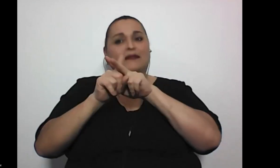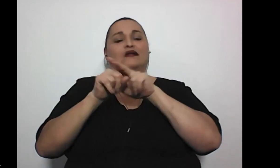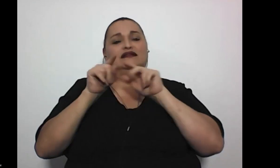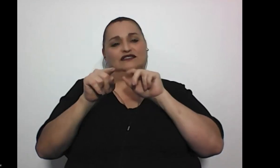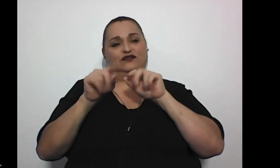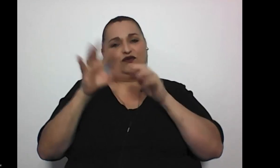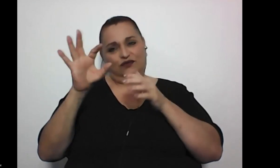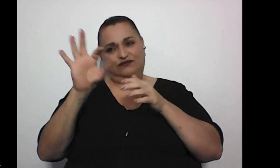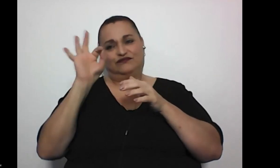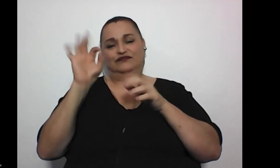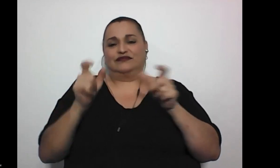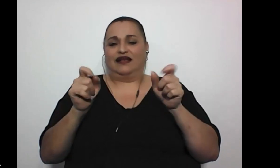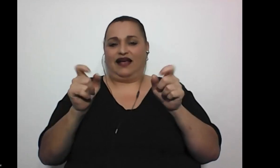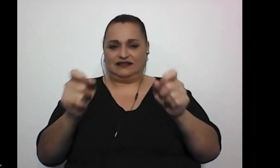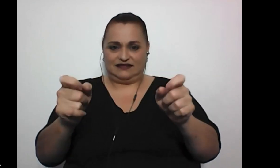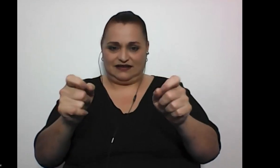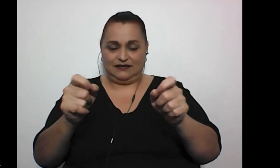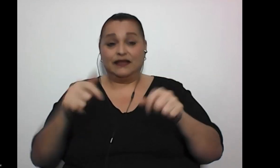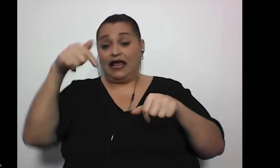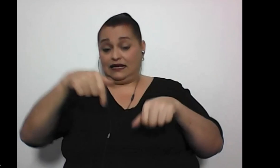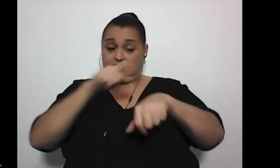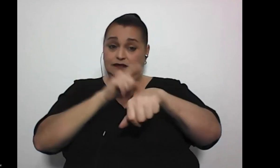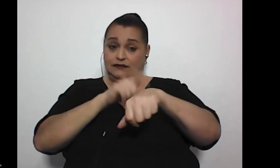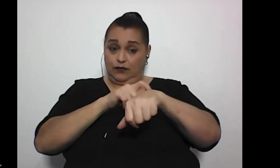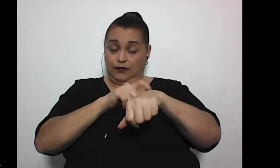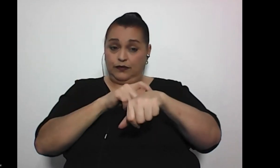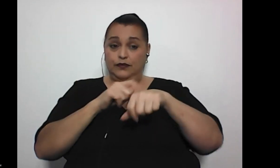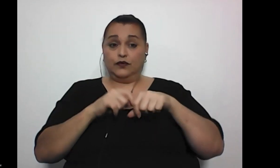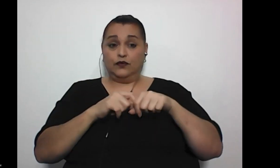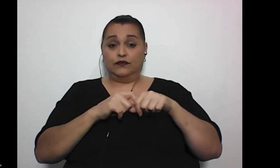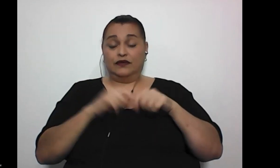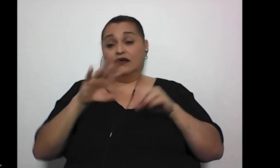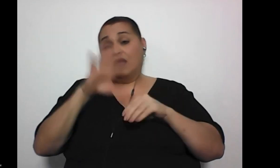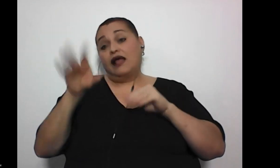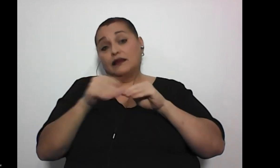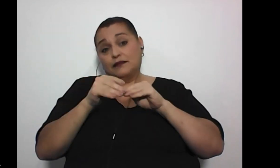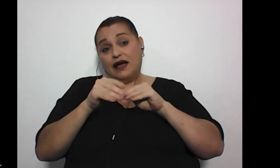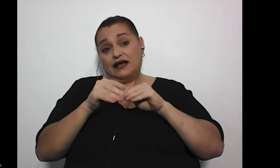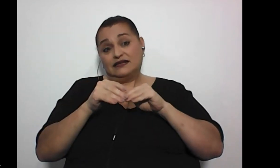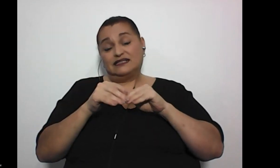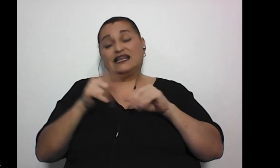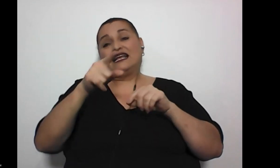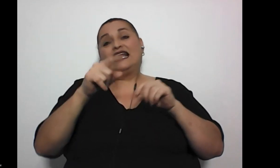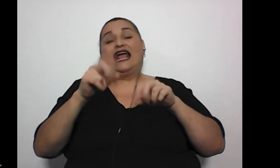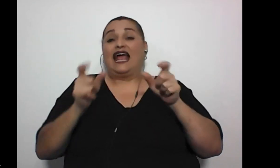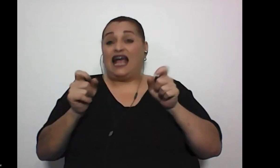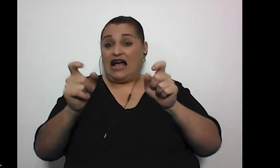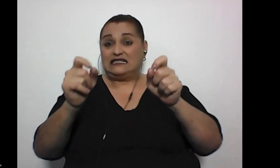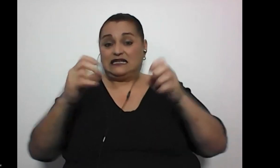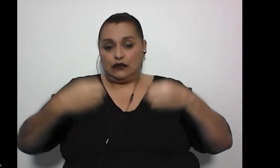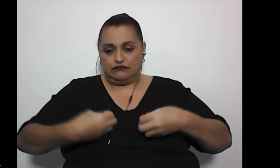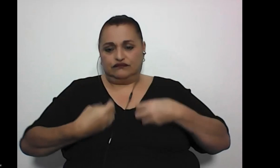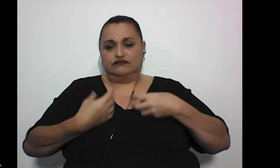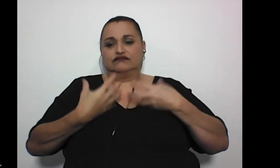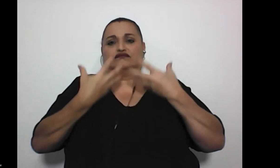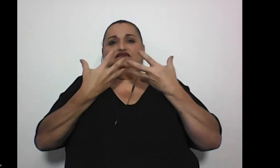encontraron el cáncer en este momento además bueno hice metástasis y